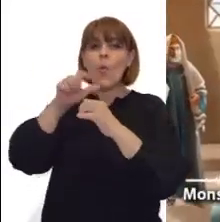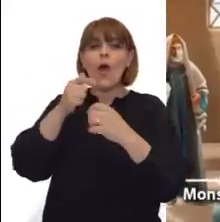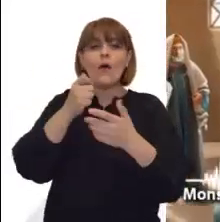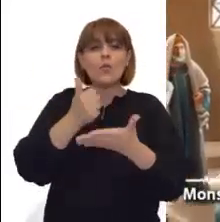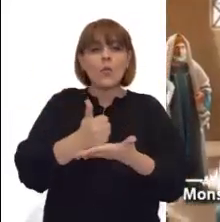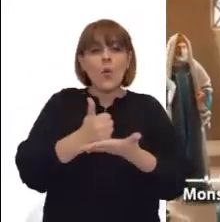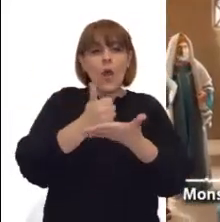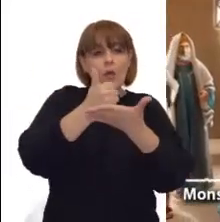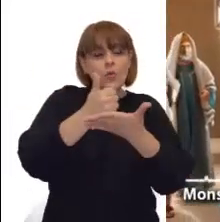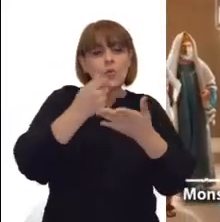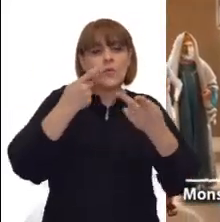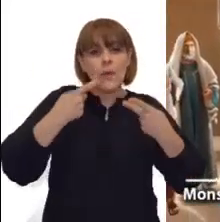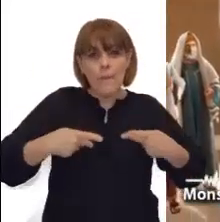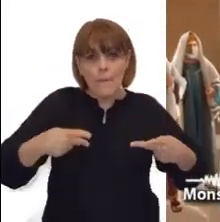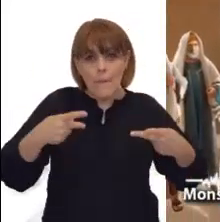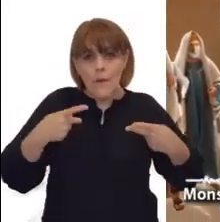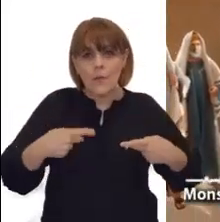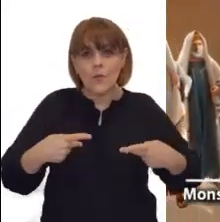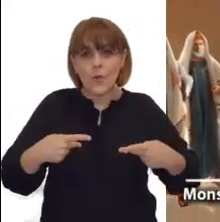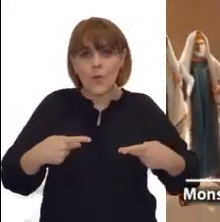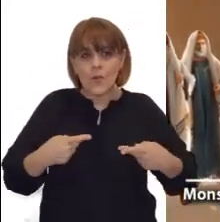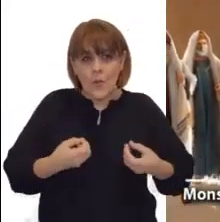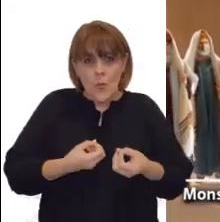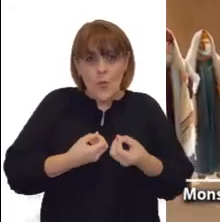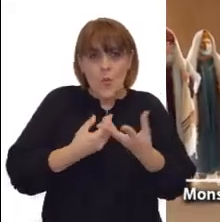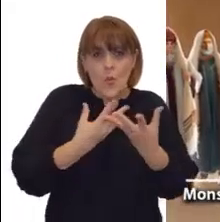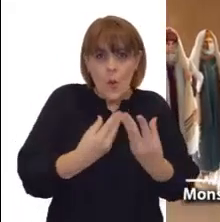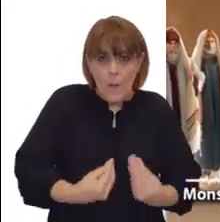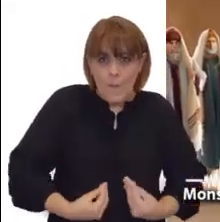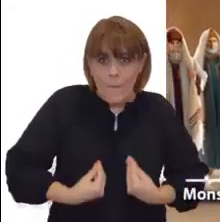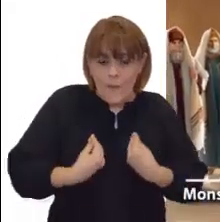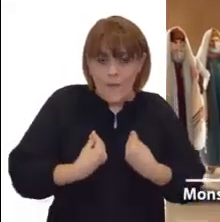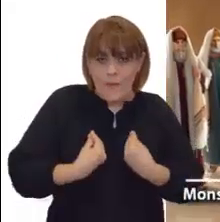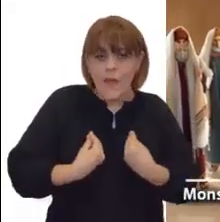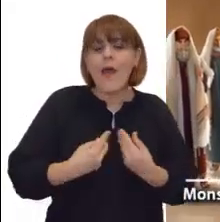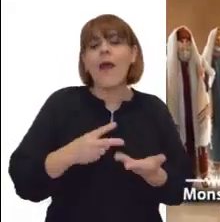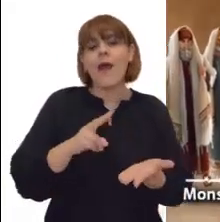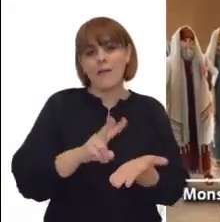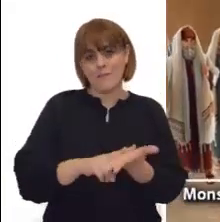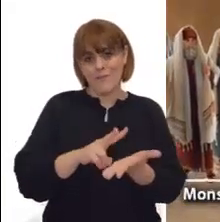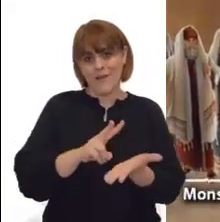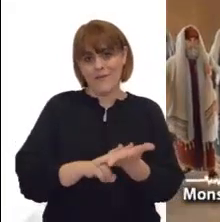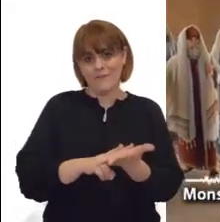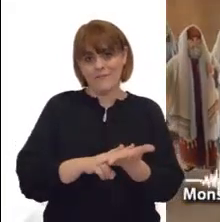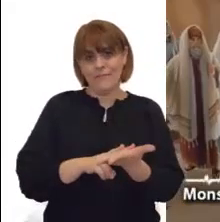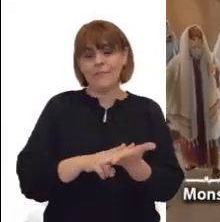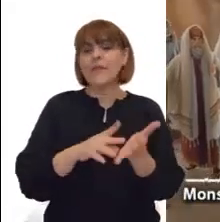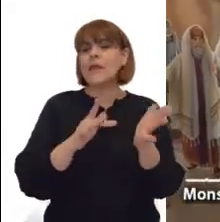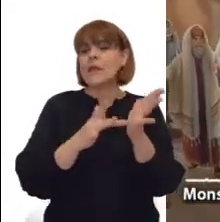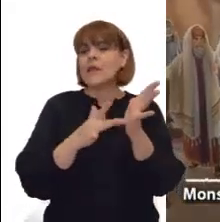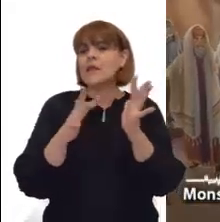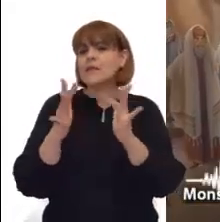nos quedamos en exterioridades, maquillajes y deformaciones de la realidad.